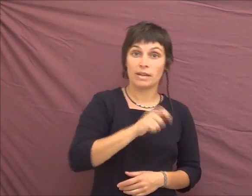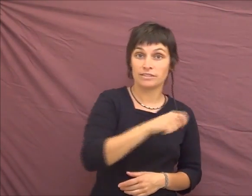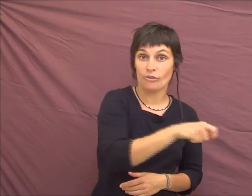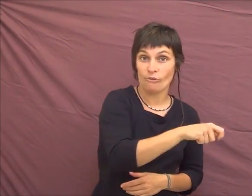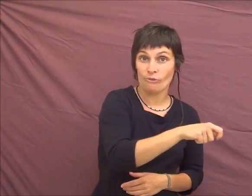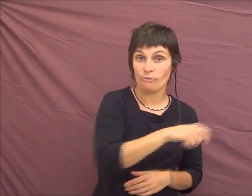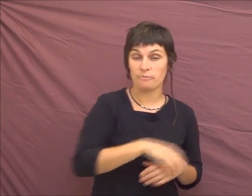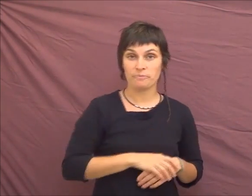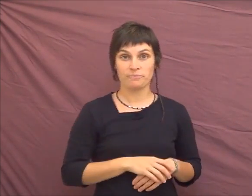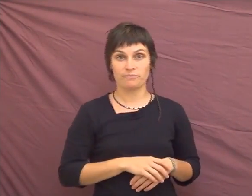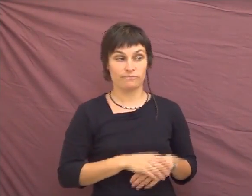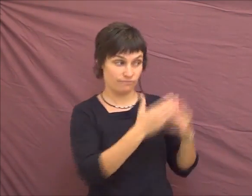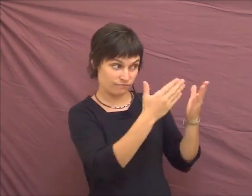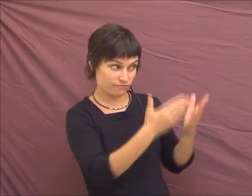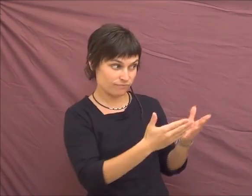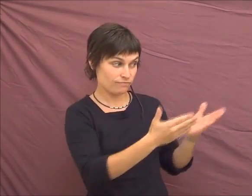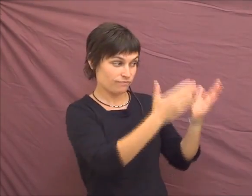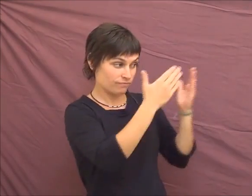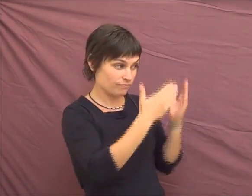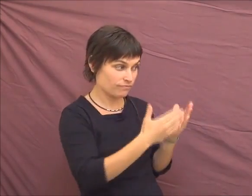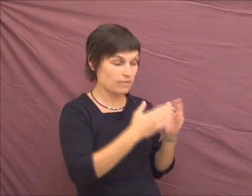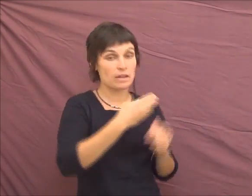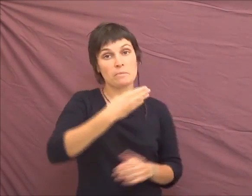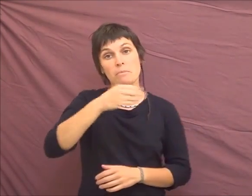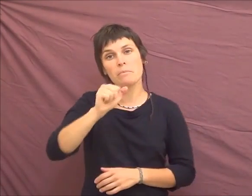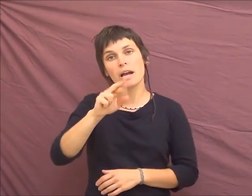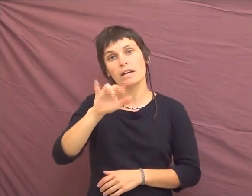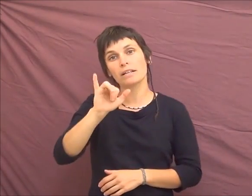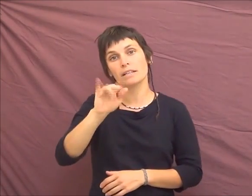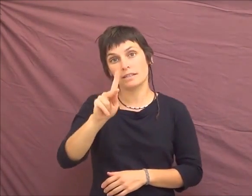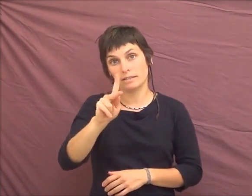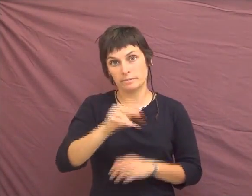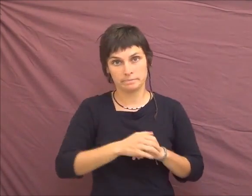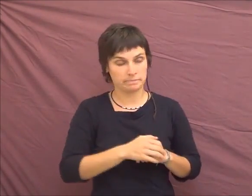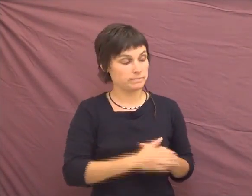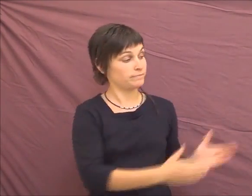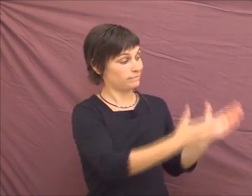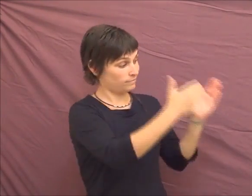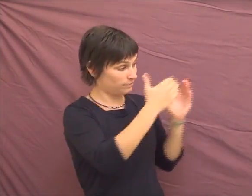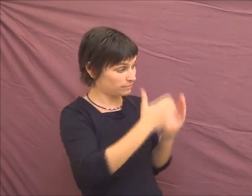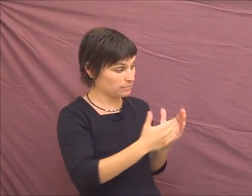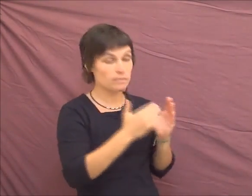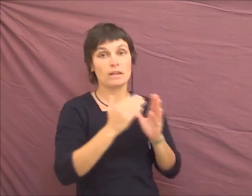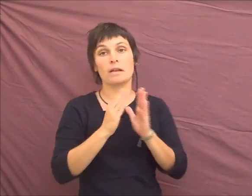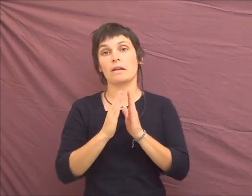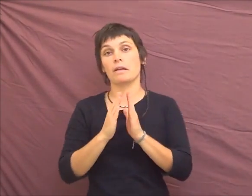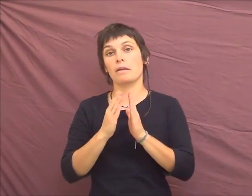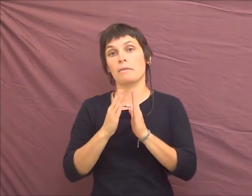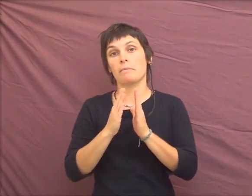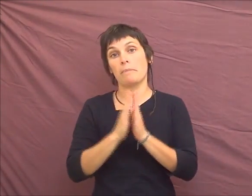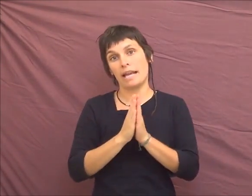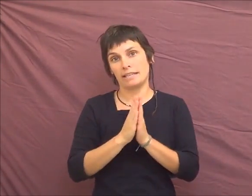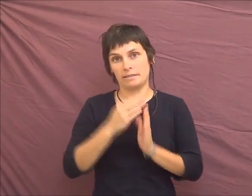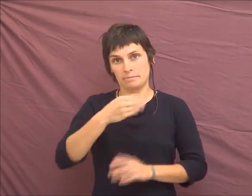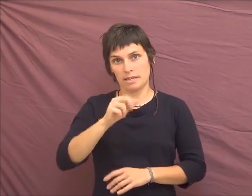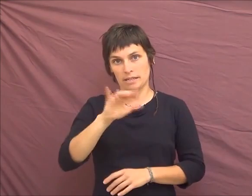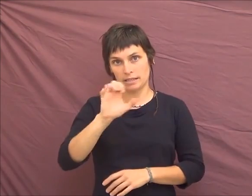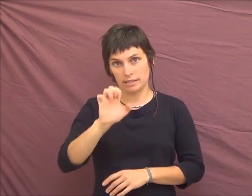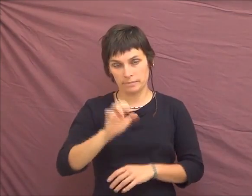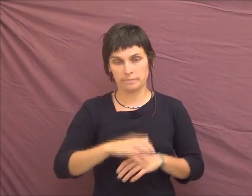Vincent Cuyot, qui est ici présent, et Maric. Vous avez à côté de Maric Marie et